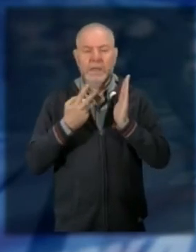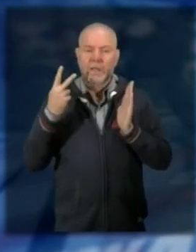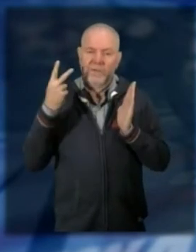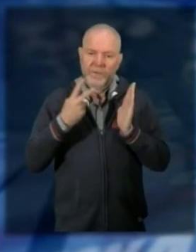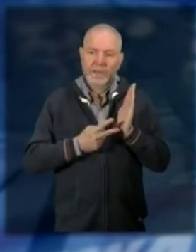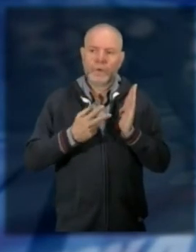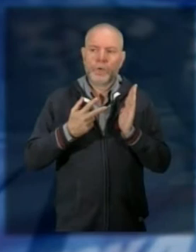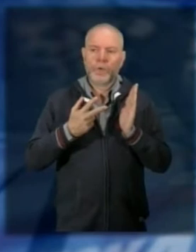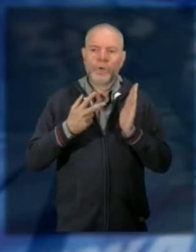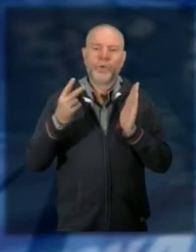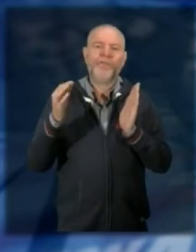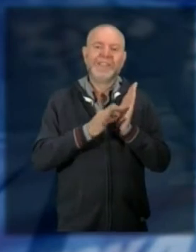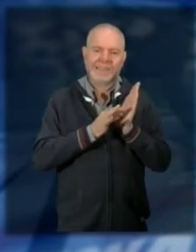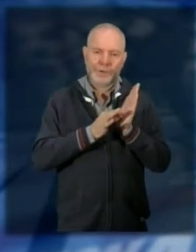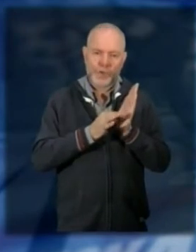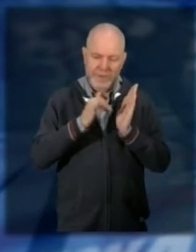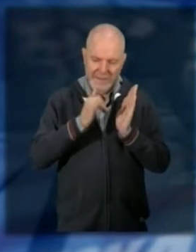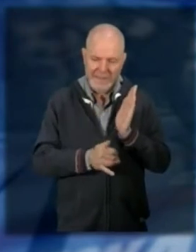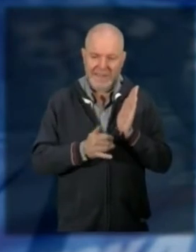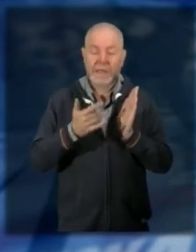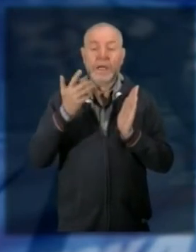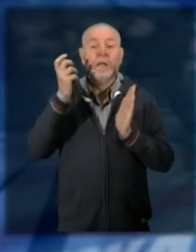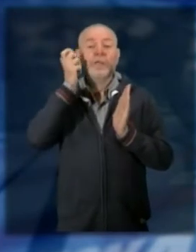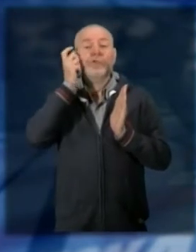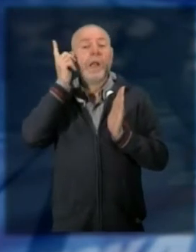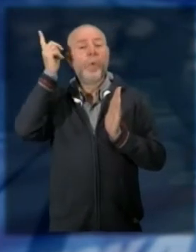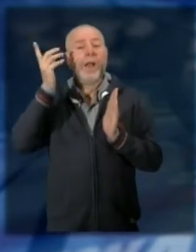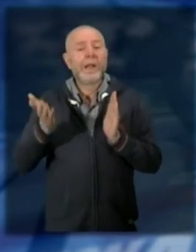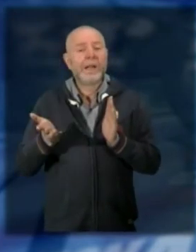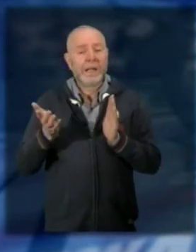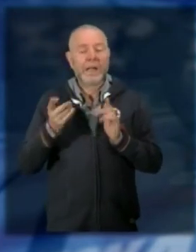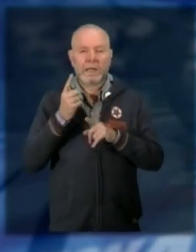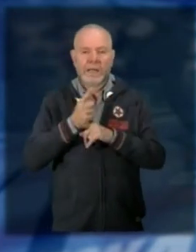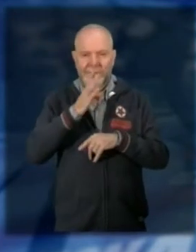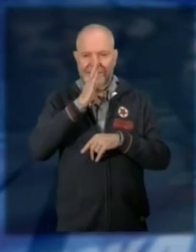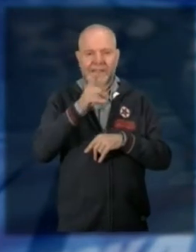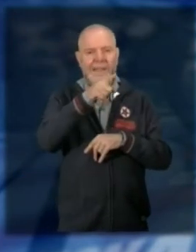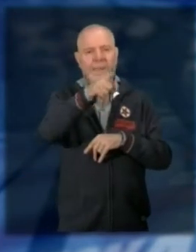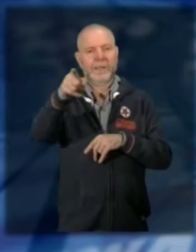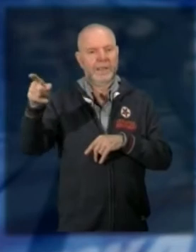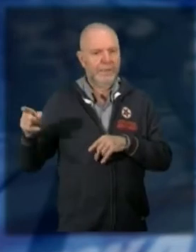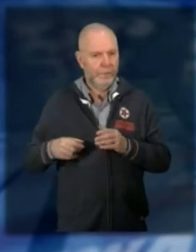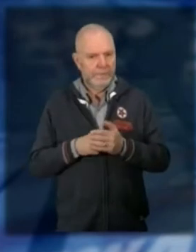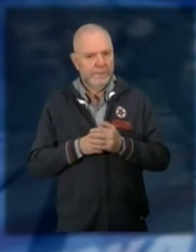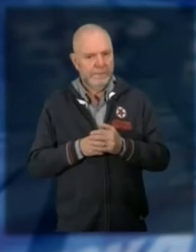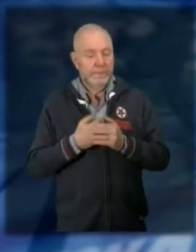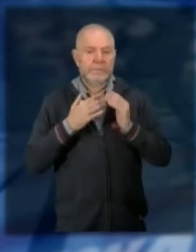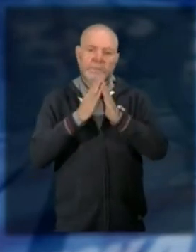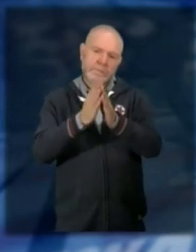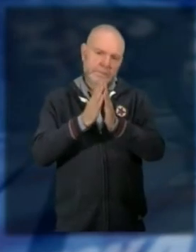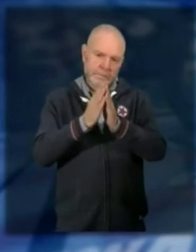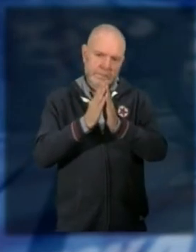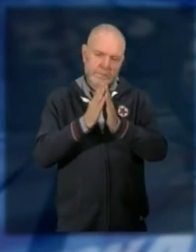utenti le utenze dei telefoni mobili dovranno essere attivate direttamente dai cittadini quindi questo è il mio appello